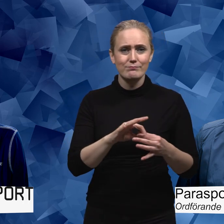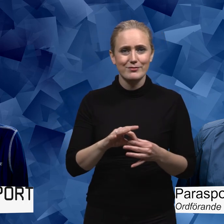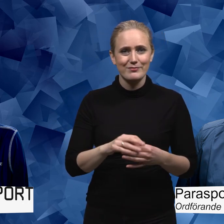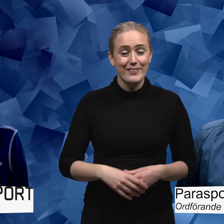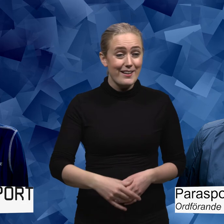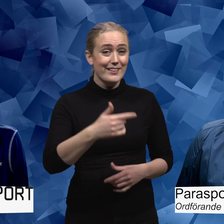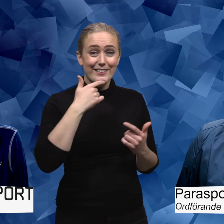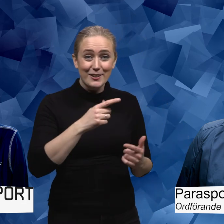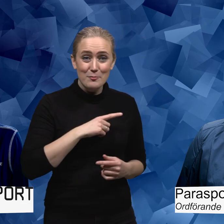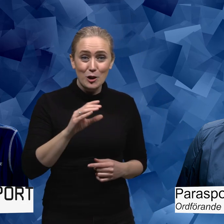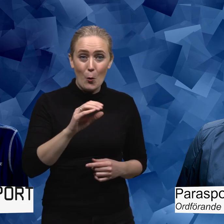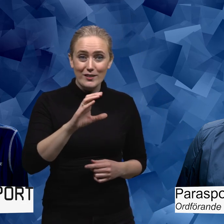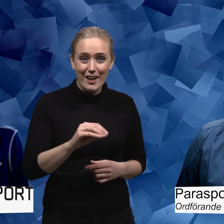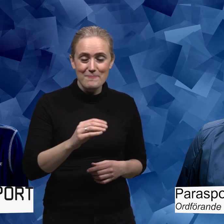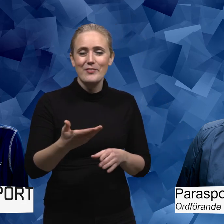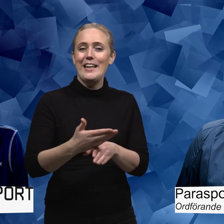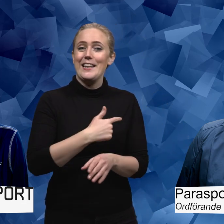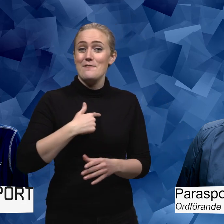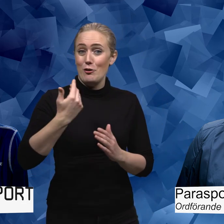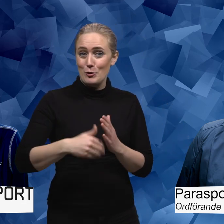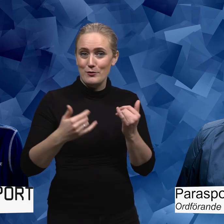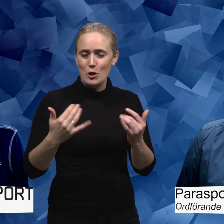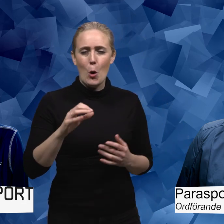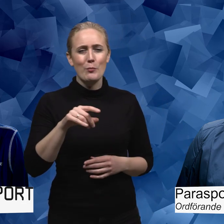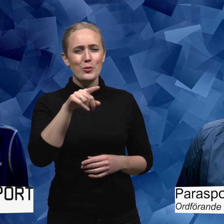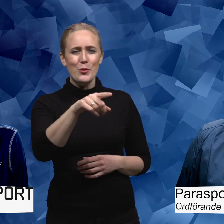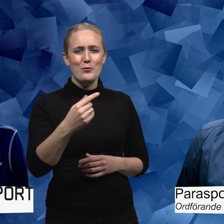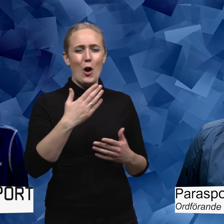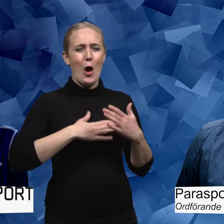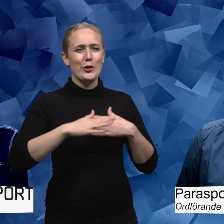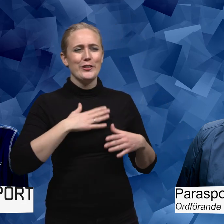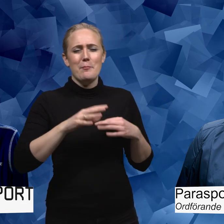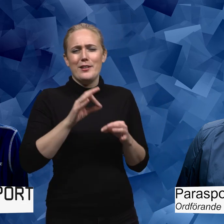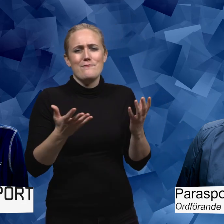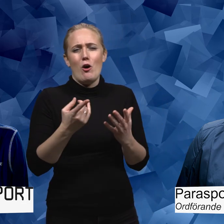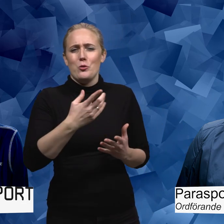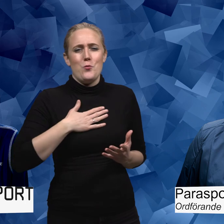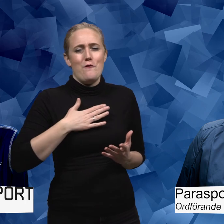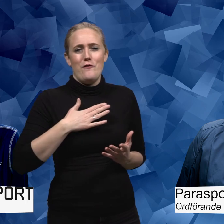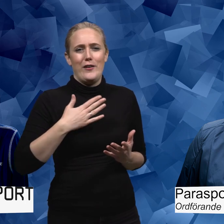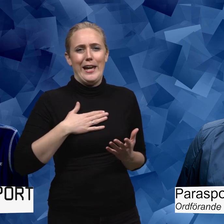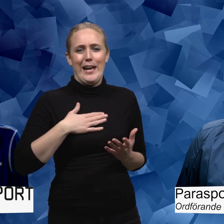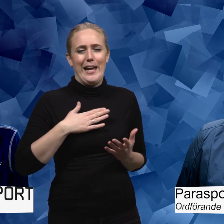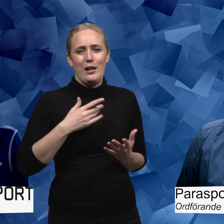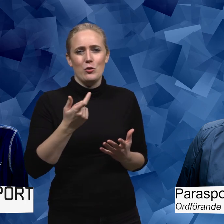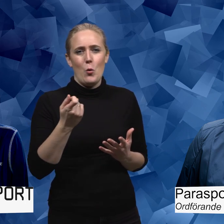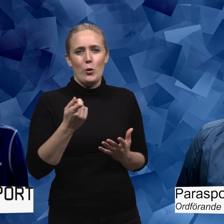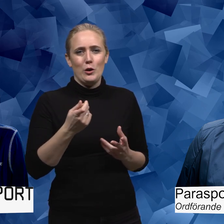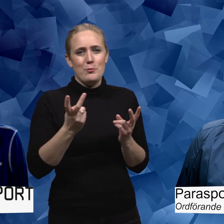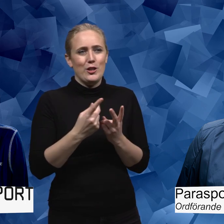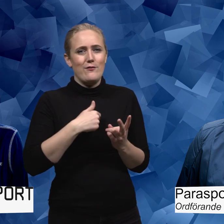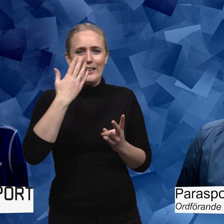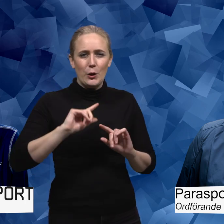Det är det som förenar oss. Tack så jättemycket Åsa. Innan vi avslutar för idag. Om du fick önska precis vad som helst som fick